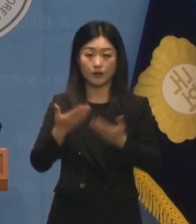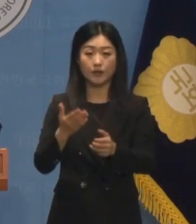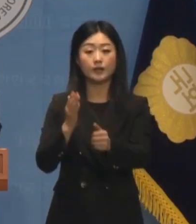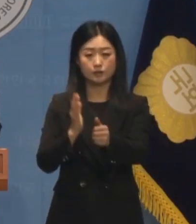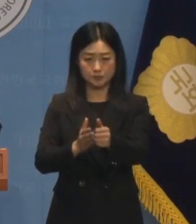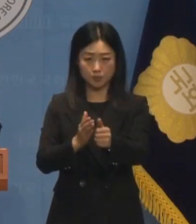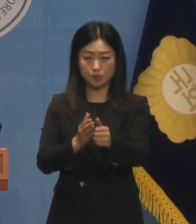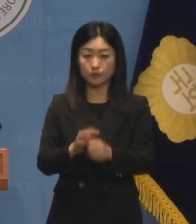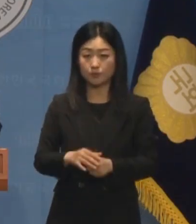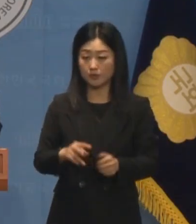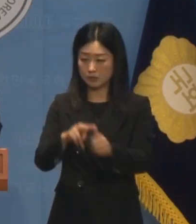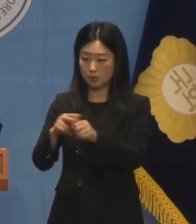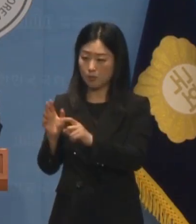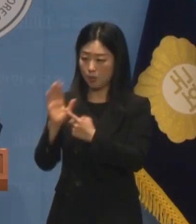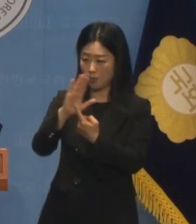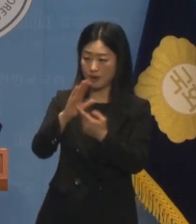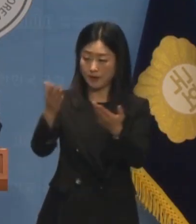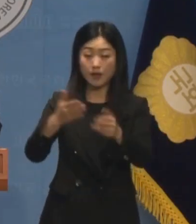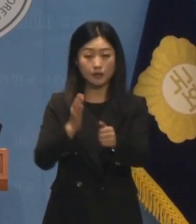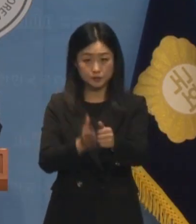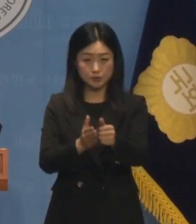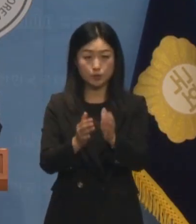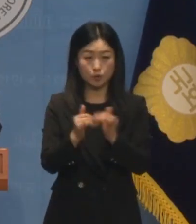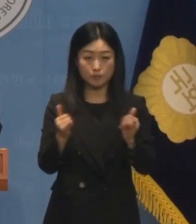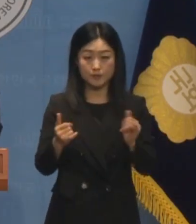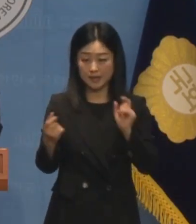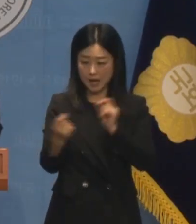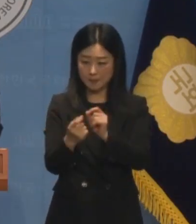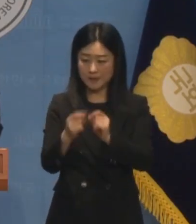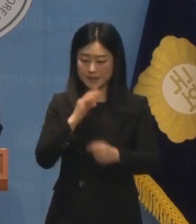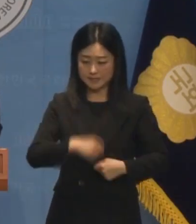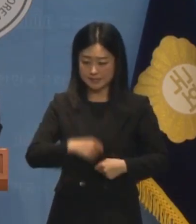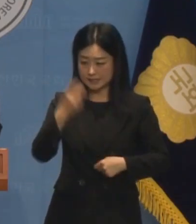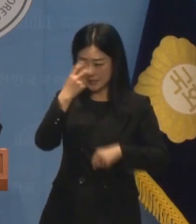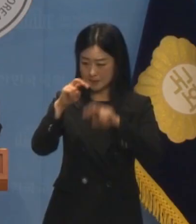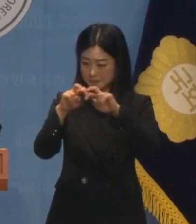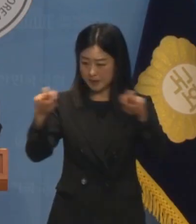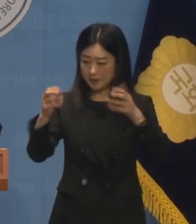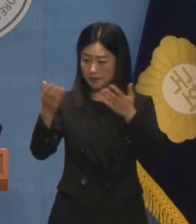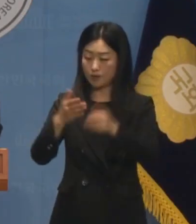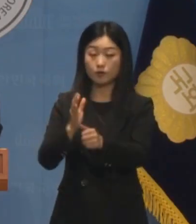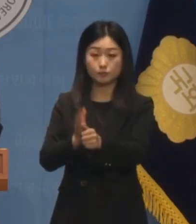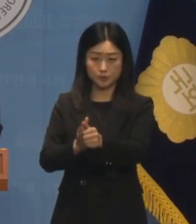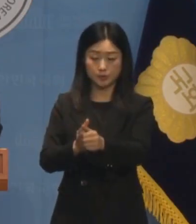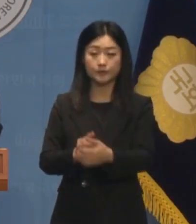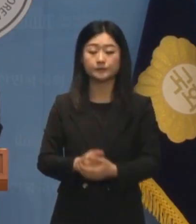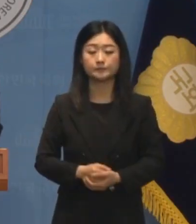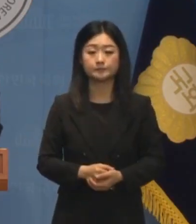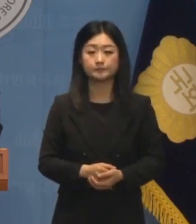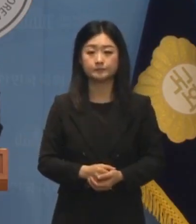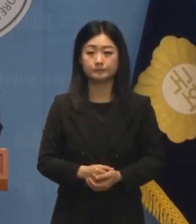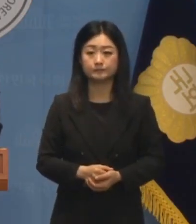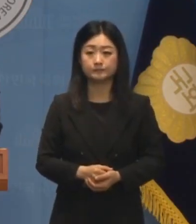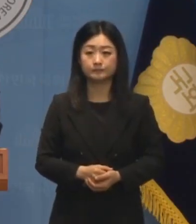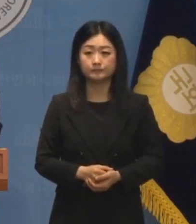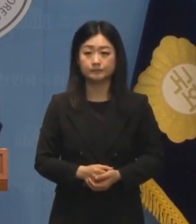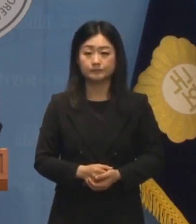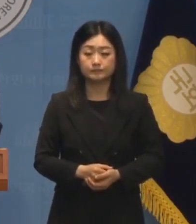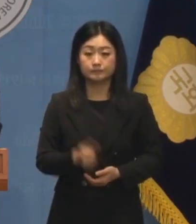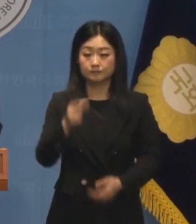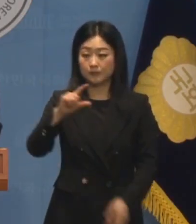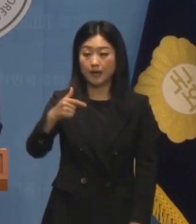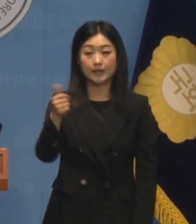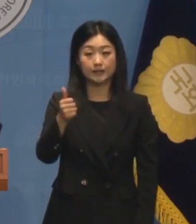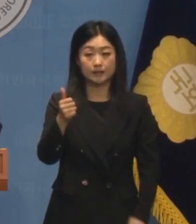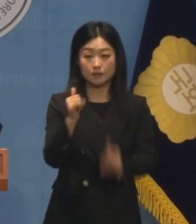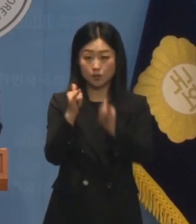공개하고 국민 앞에 진실을 밝히는데 협조하십시오. 한동훈